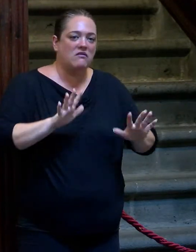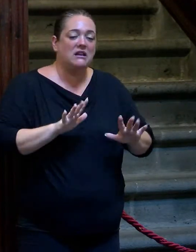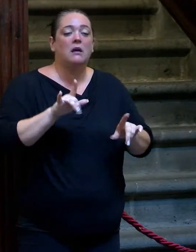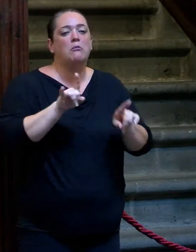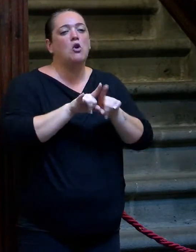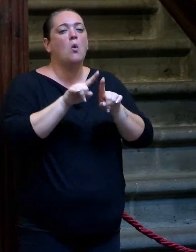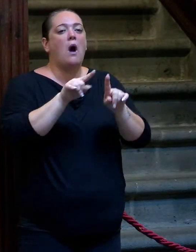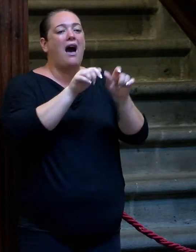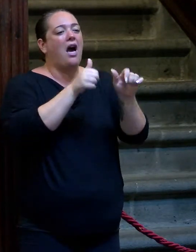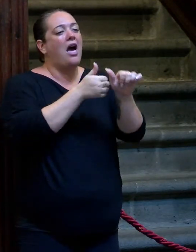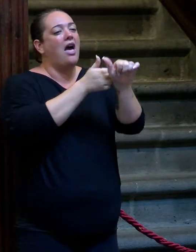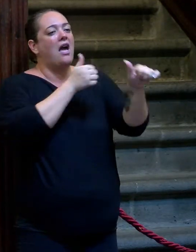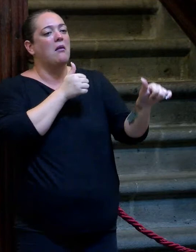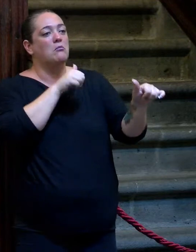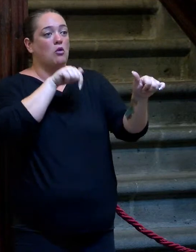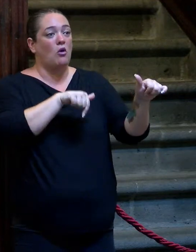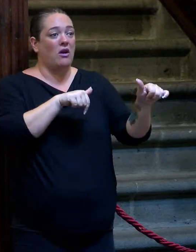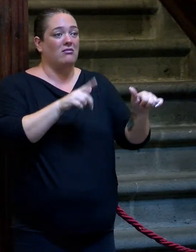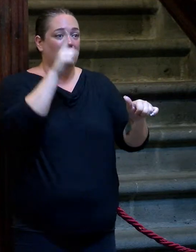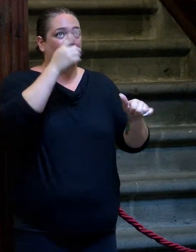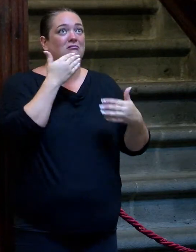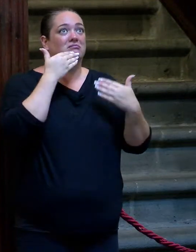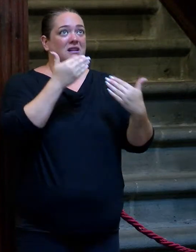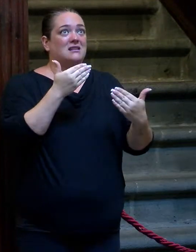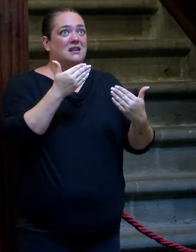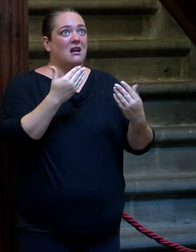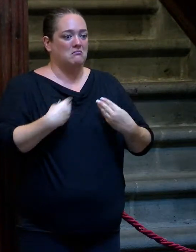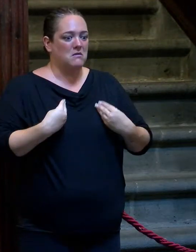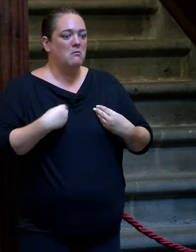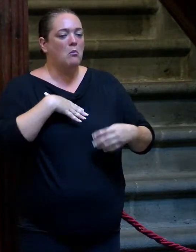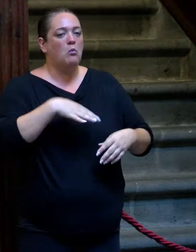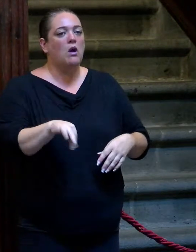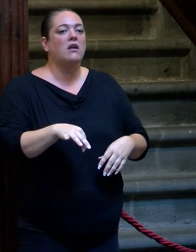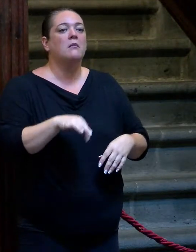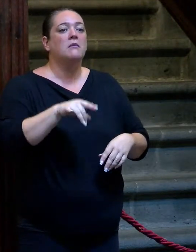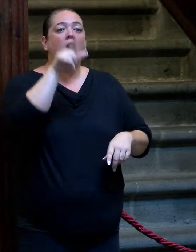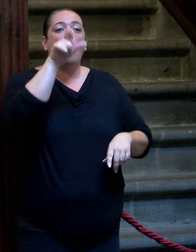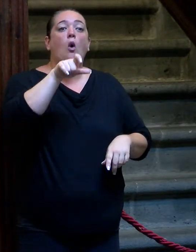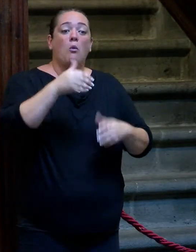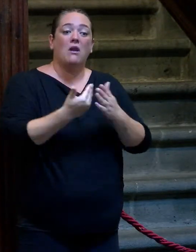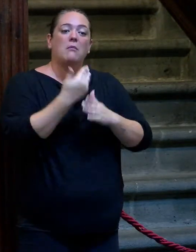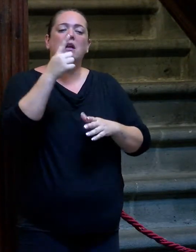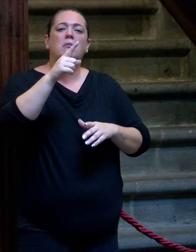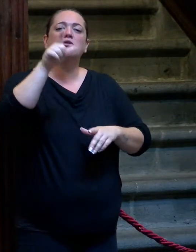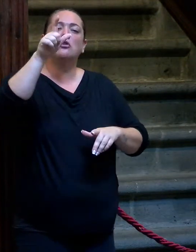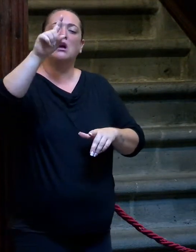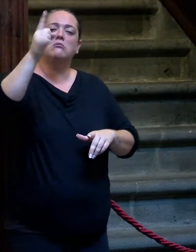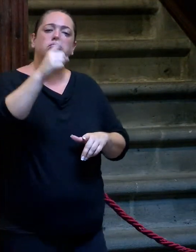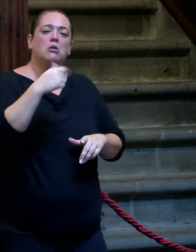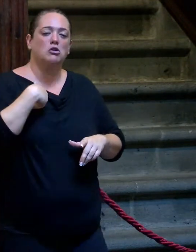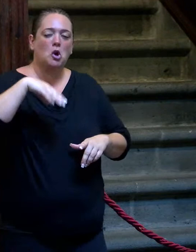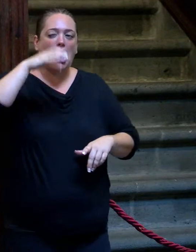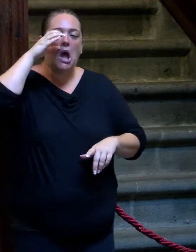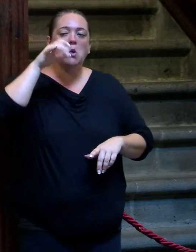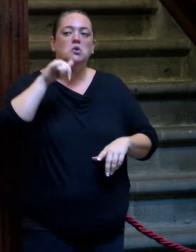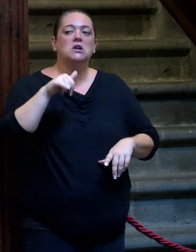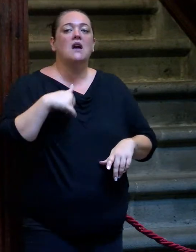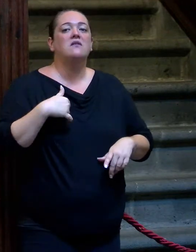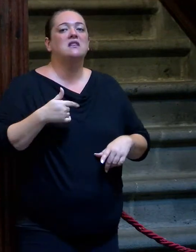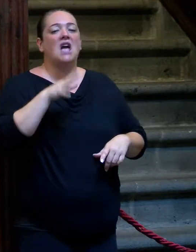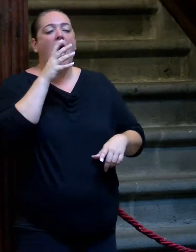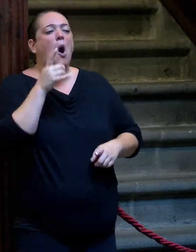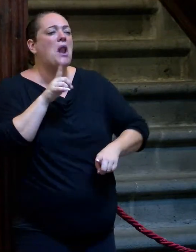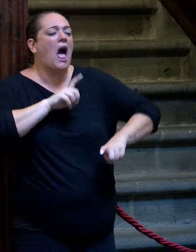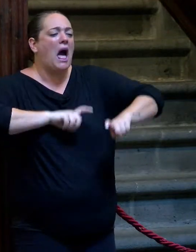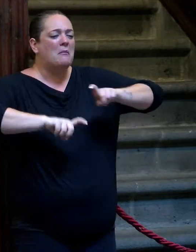ejemplo que hoy, gracias a Dios, podemos vivir. Lo decía porque una persona se te acercó esta mañana y yo estaba cerca y la escuché. No, es que hemos vuelto para